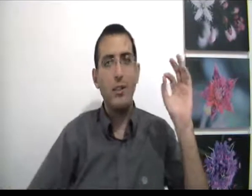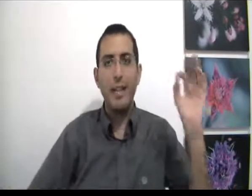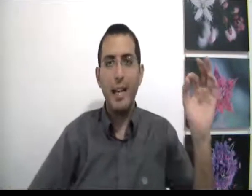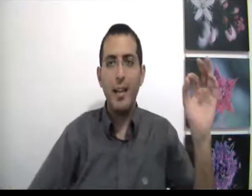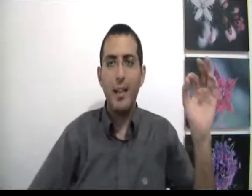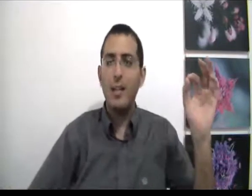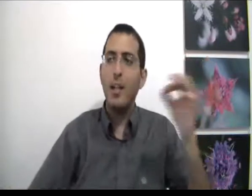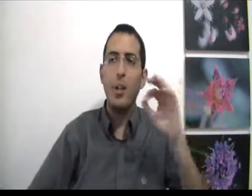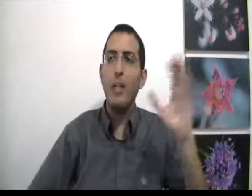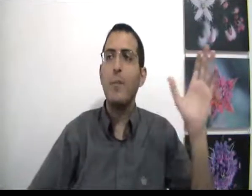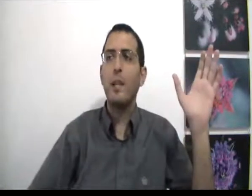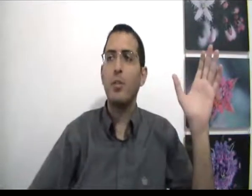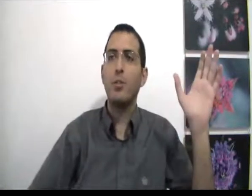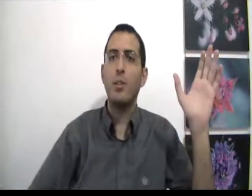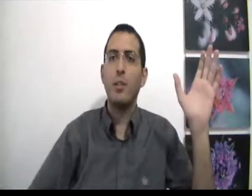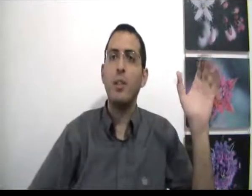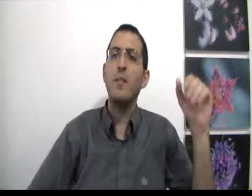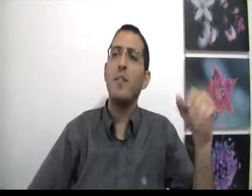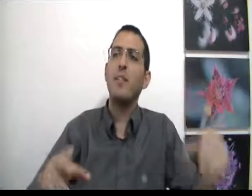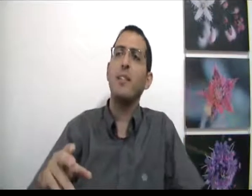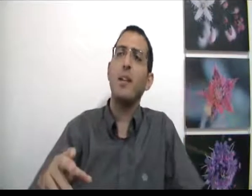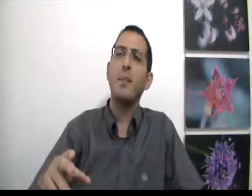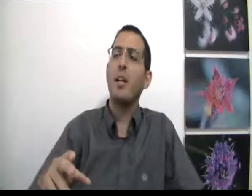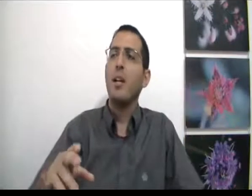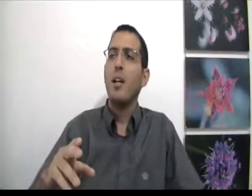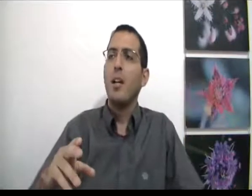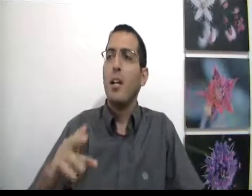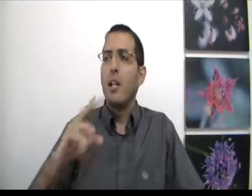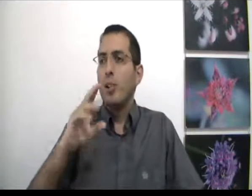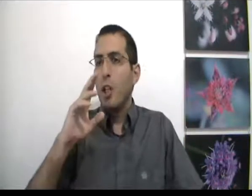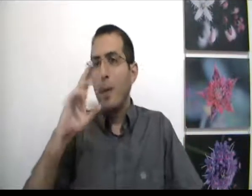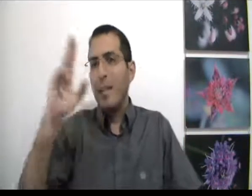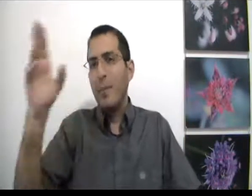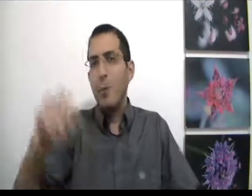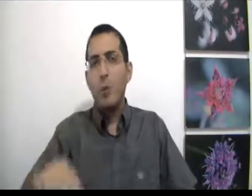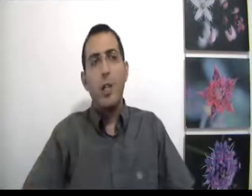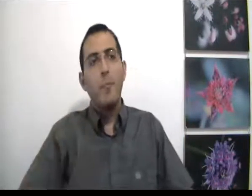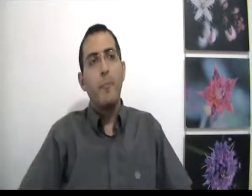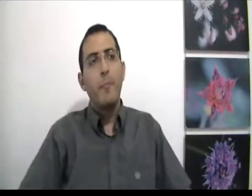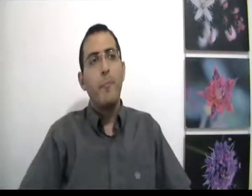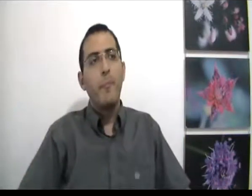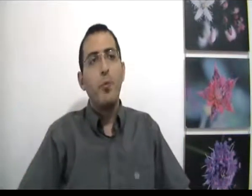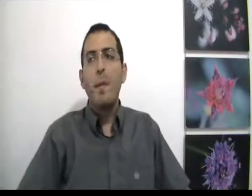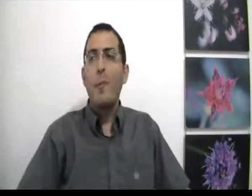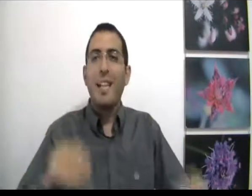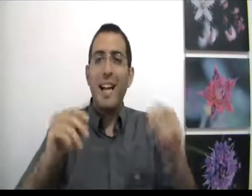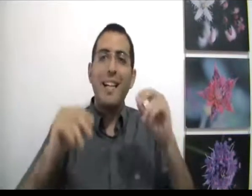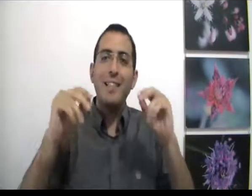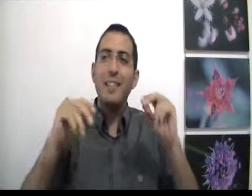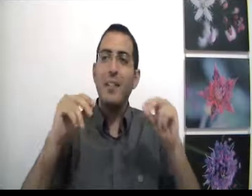הדרך אתה לא יכול לדעת אם הדרך הזה טובה או לא אנשים מפנטזיים שיום אחד הם יהיו מאושרים הוא אומר אם אני רק אעשה את זה